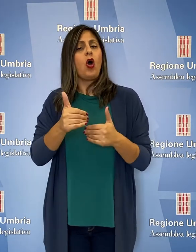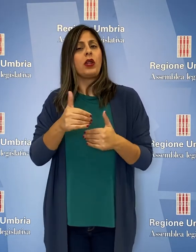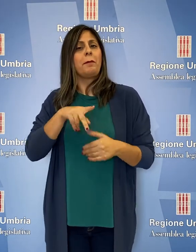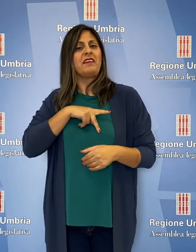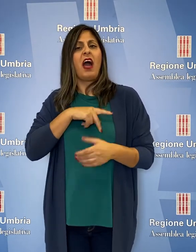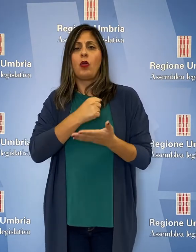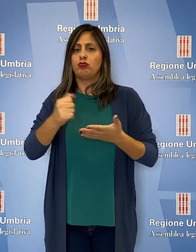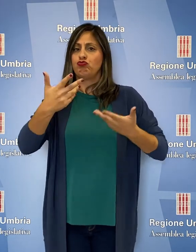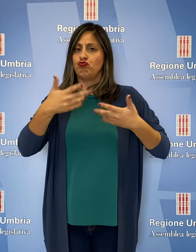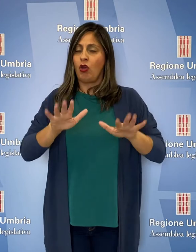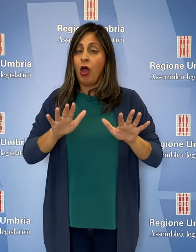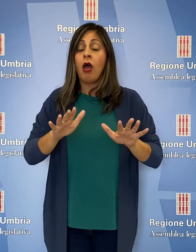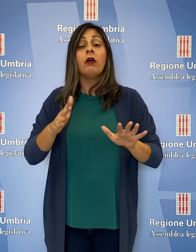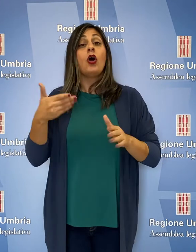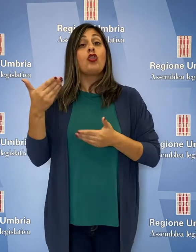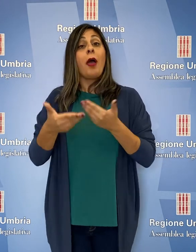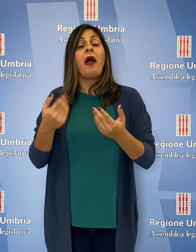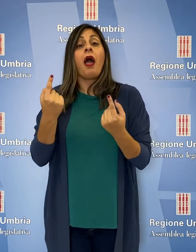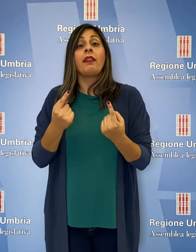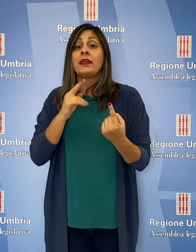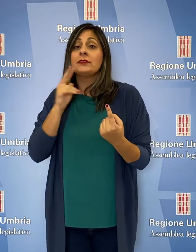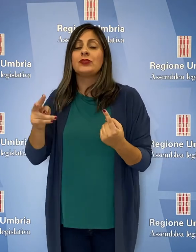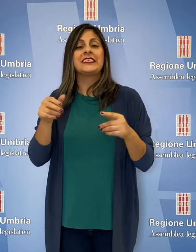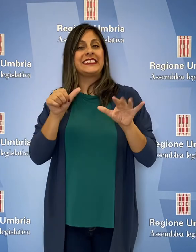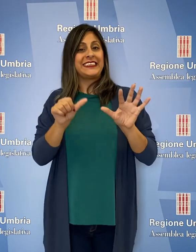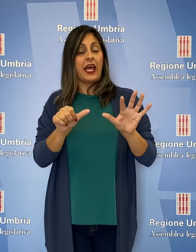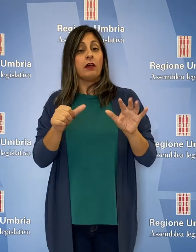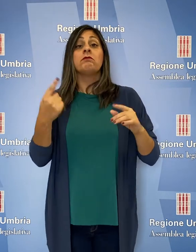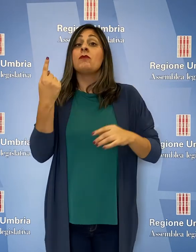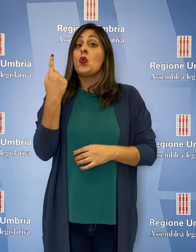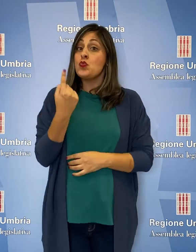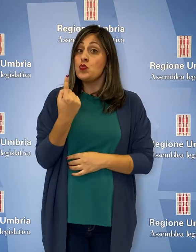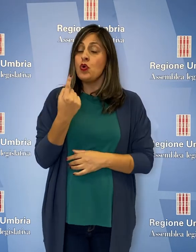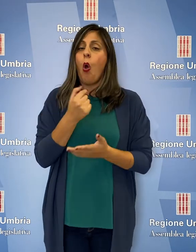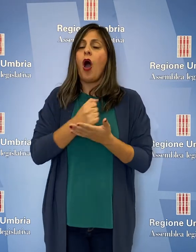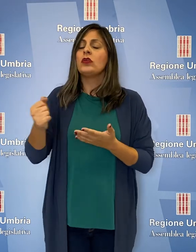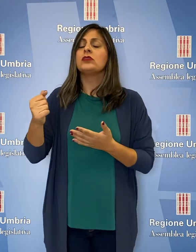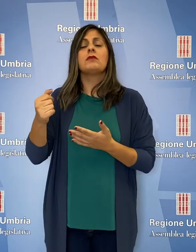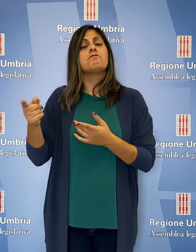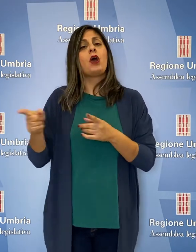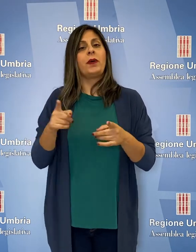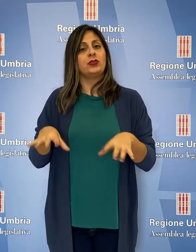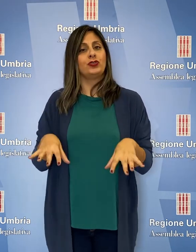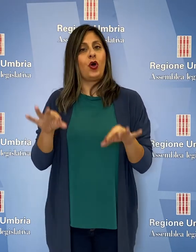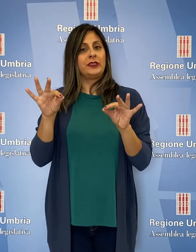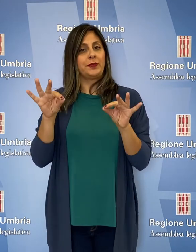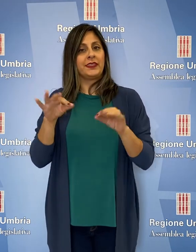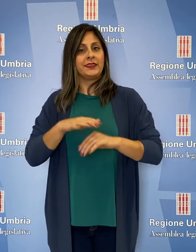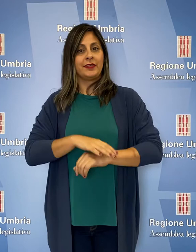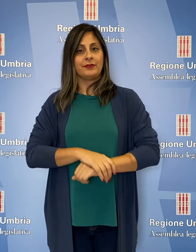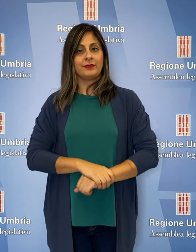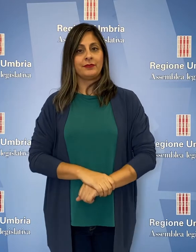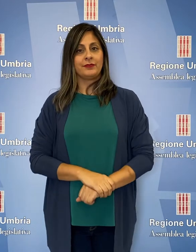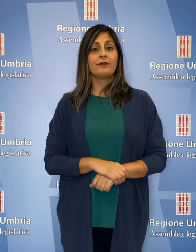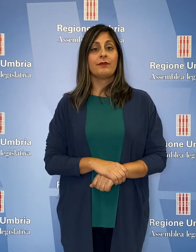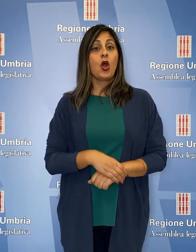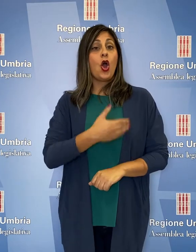privati sono autorizzati e ci sono 6 domande in attesa. In un caso l'autorizzazione è stata temporaneamente sospesa. Il